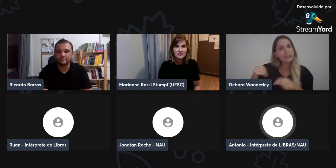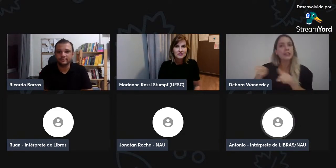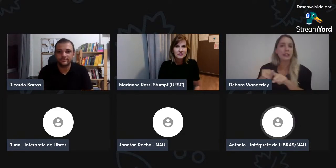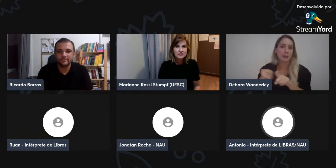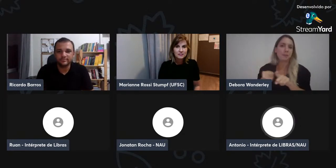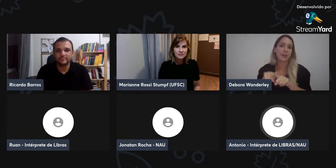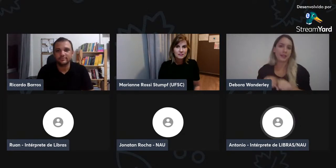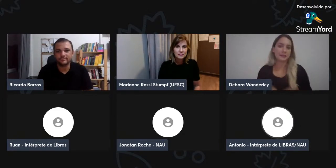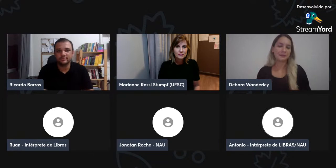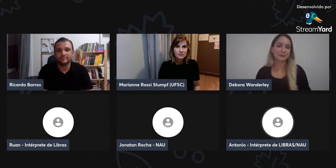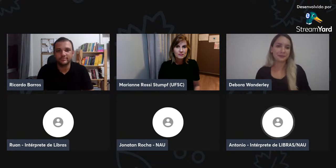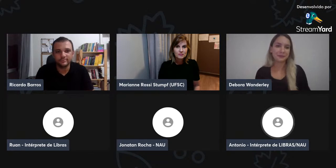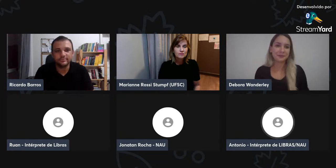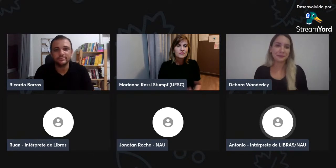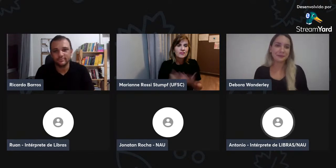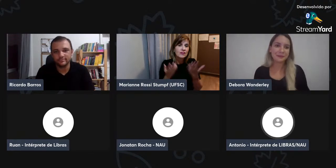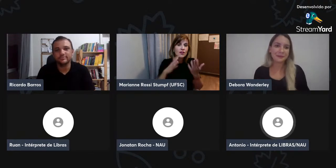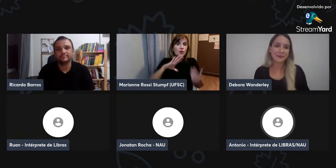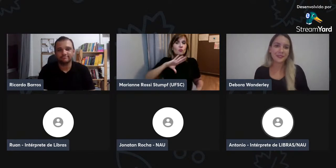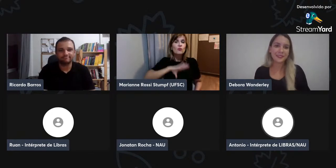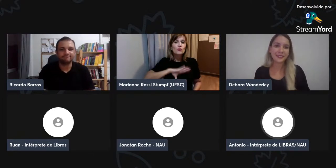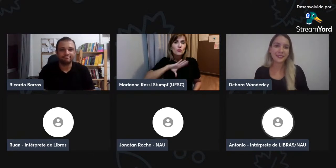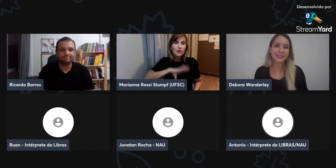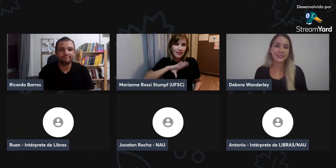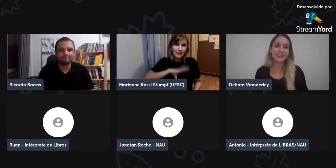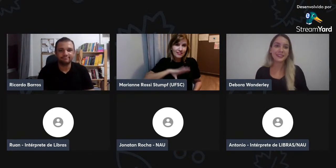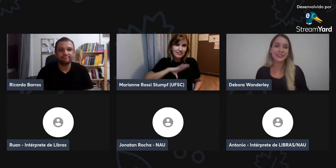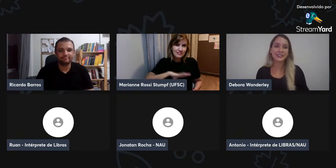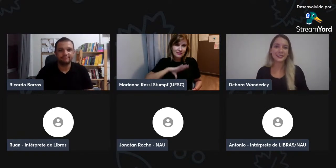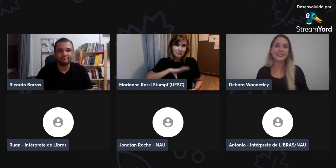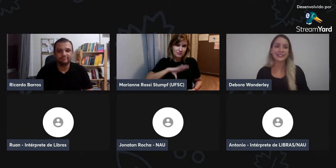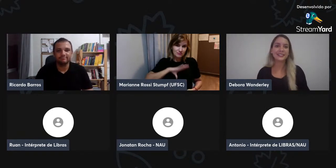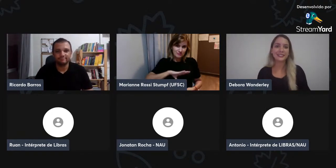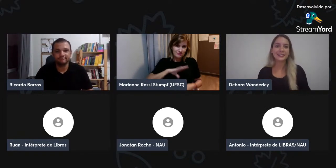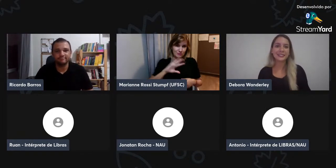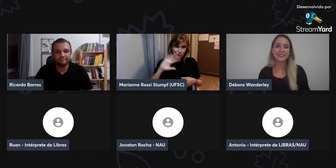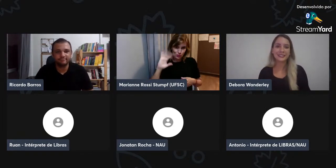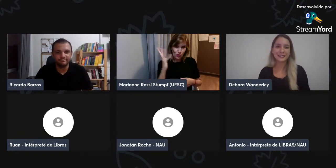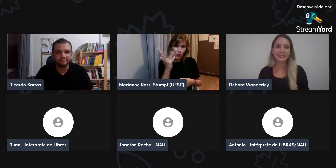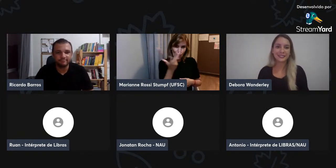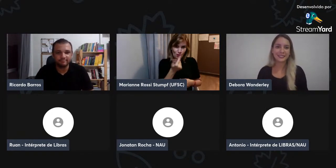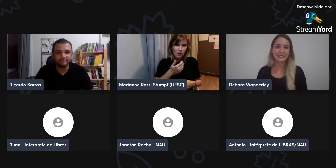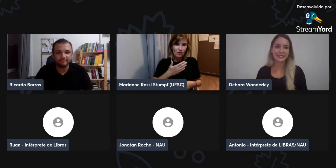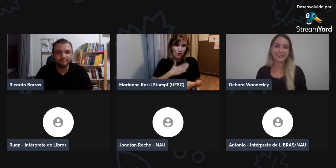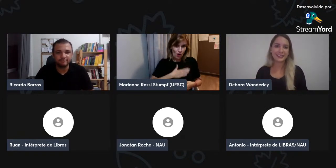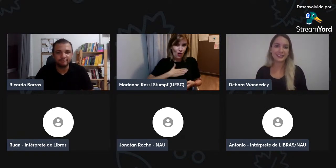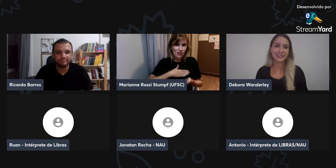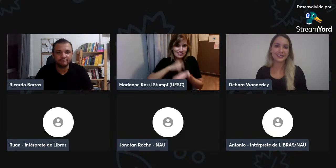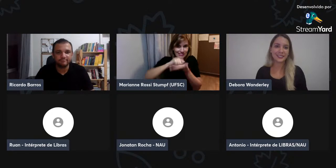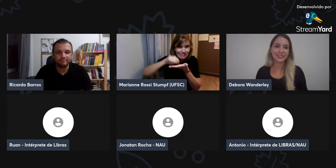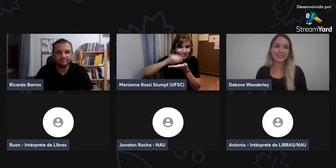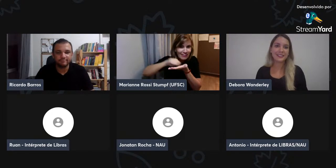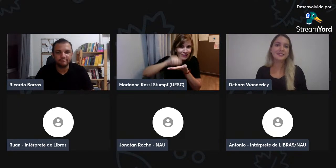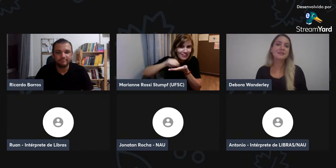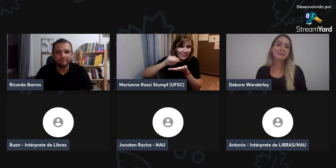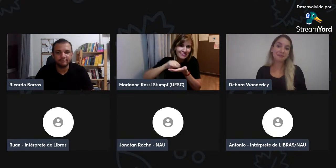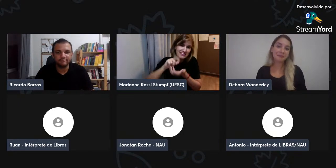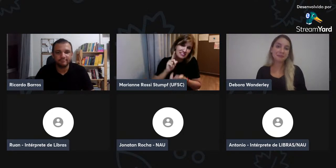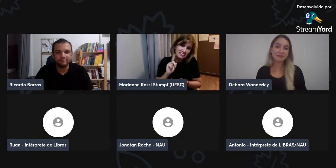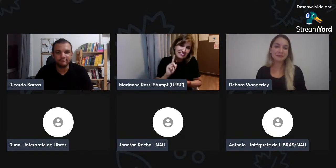quer, porque é diferente, mas também precisa, sim. Então, português, em geral,